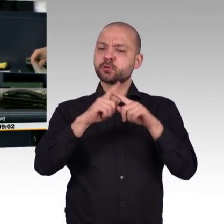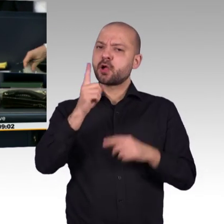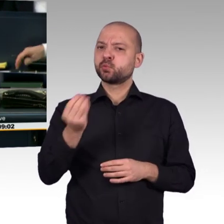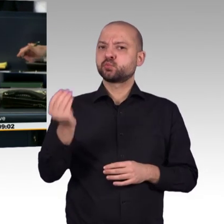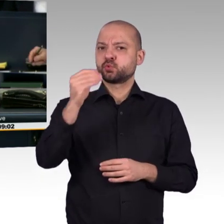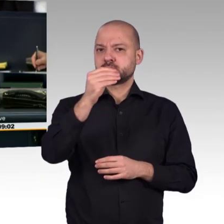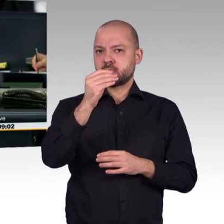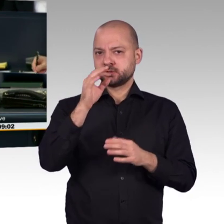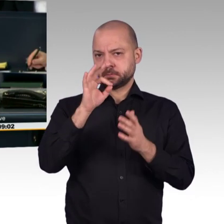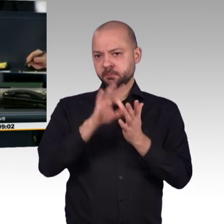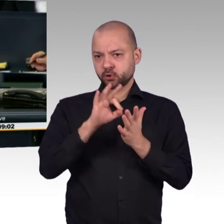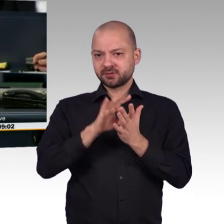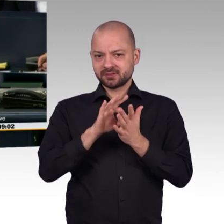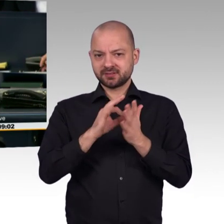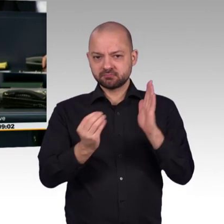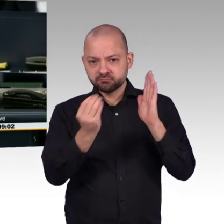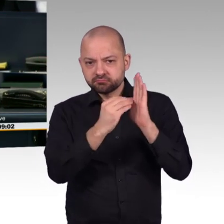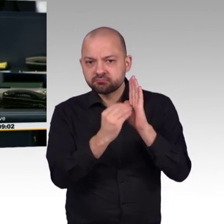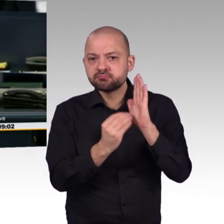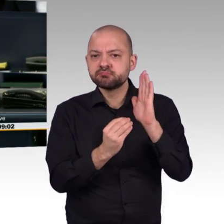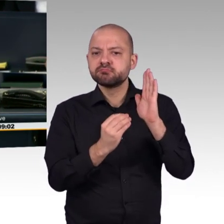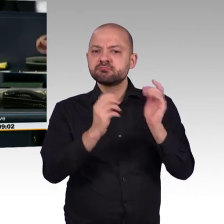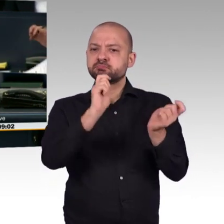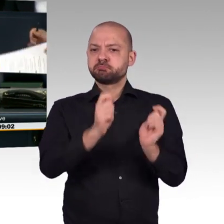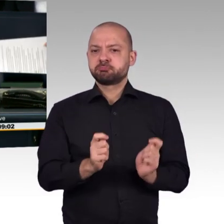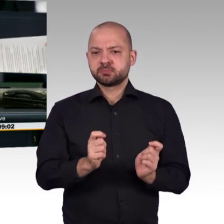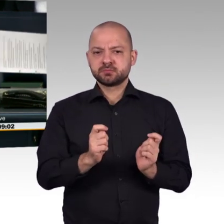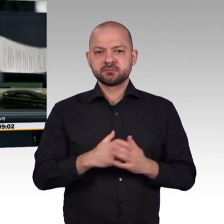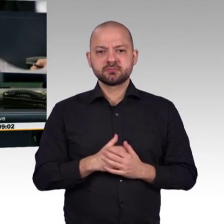einverstanden? Das ist der Fall. Dann ist es so beschlossen.